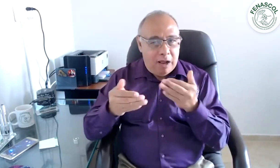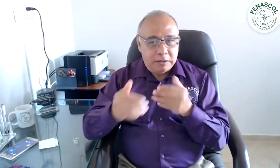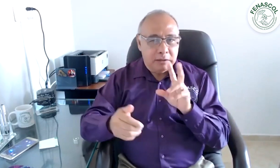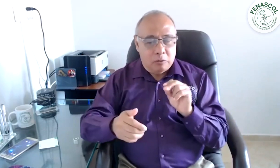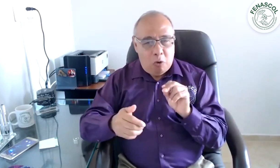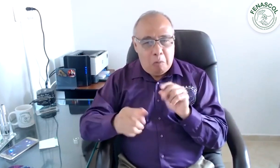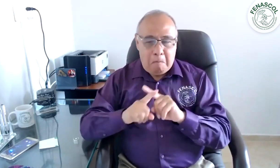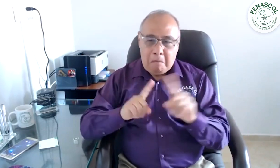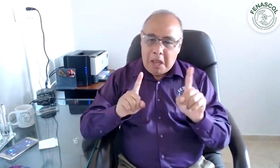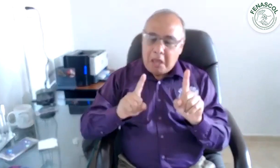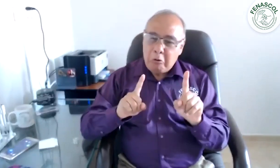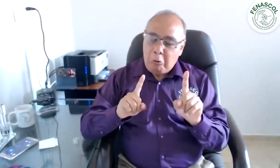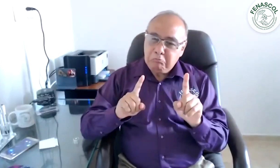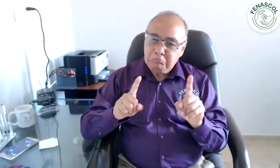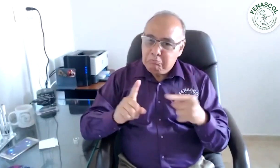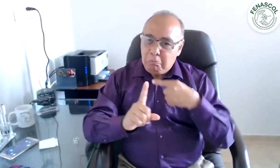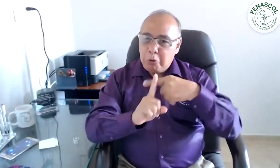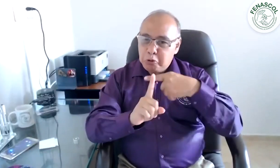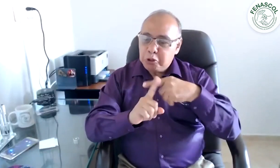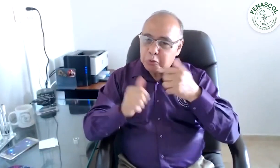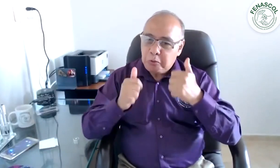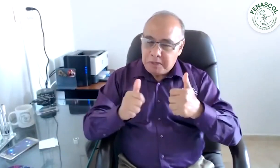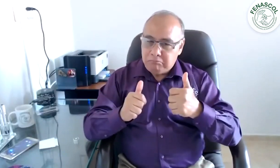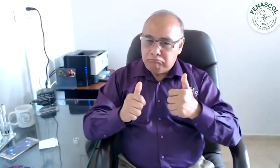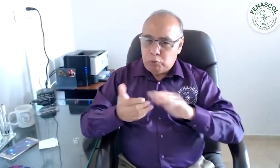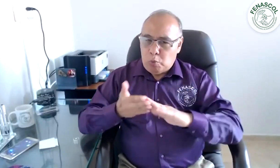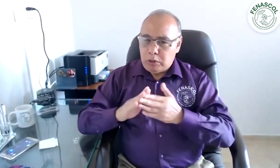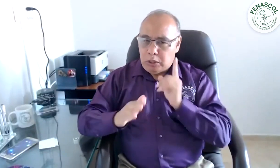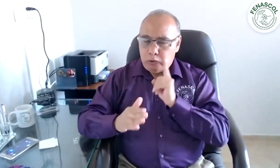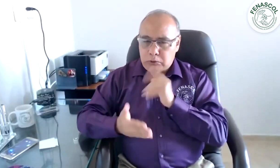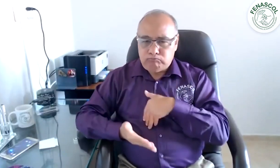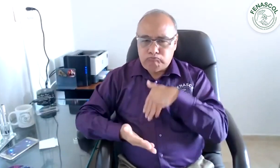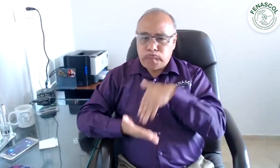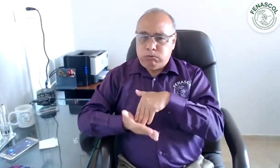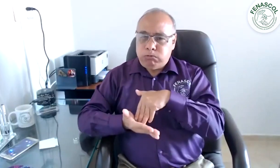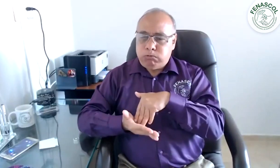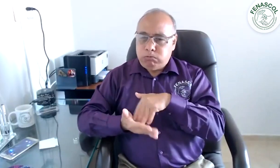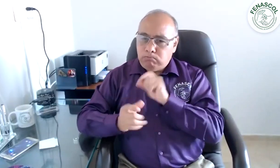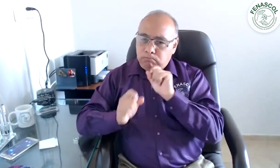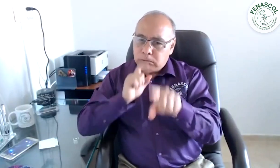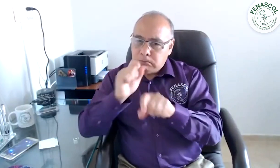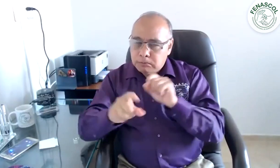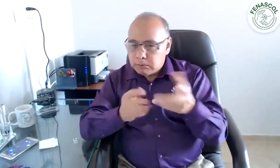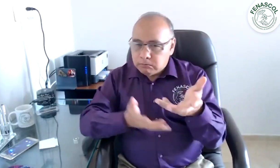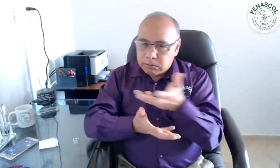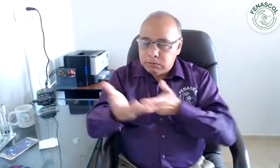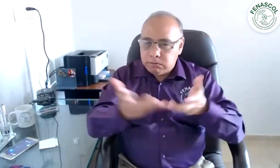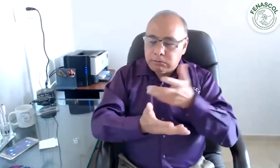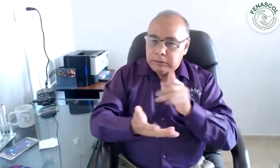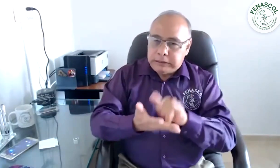debates sobre temas tratados, sin embargo, fue una reunión positiva. Como comunidad sorda mantuvimos nuestra postura